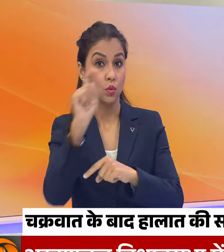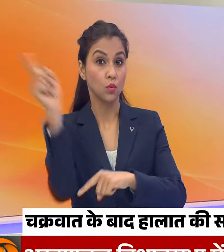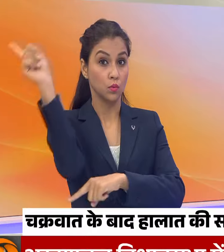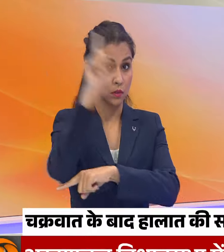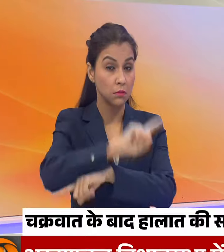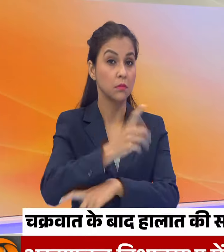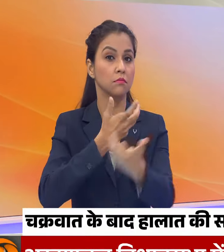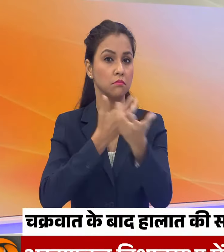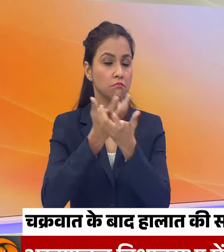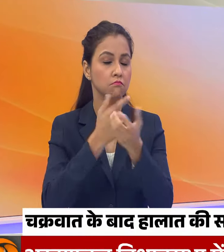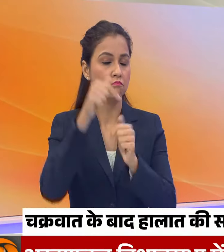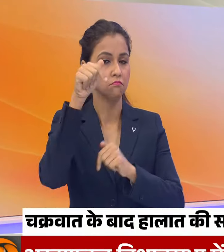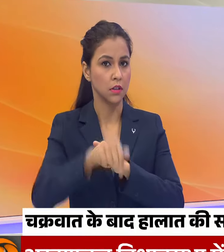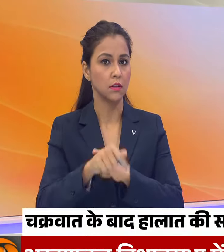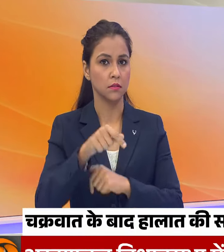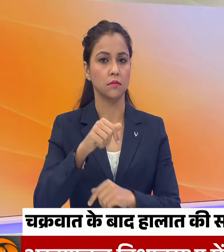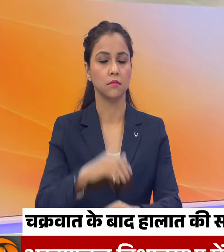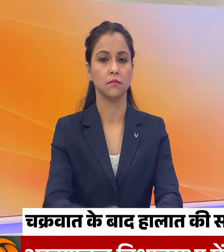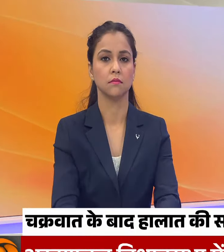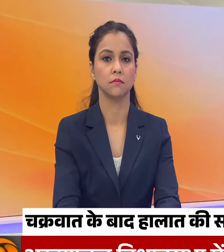भी करेंगे गहन मंथन